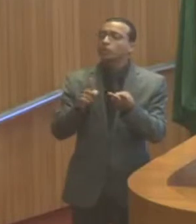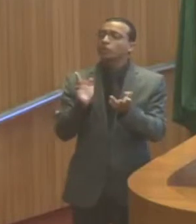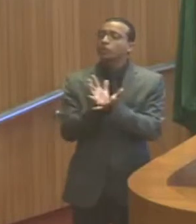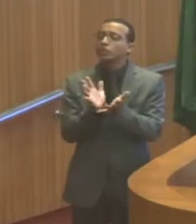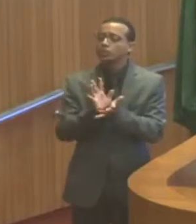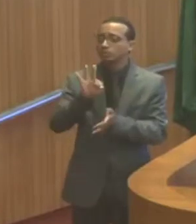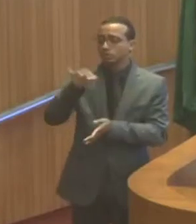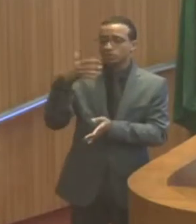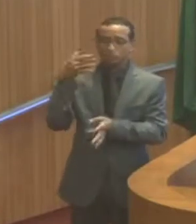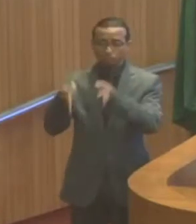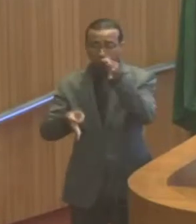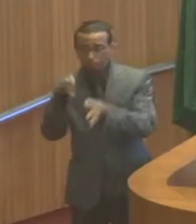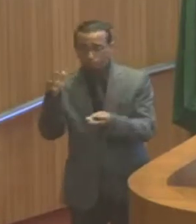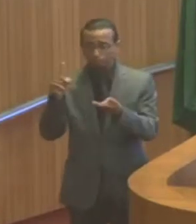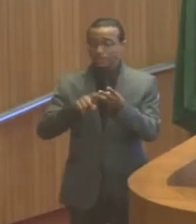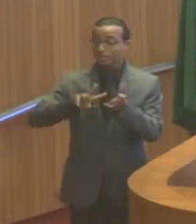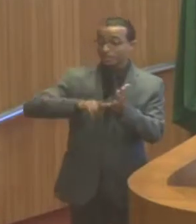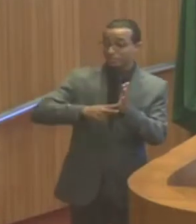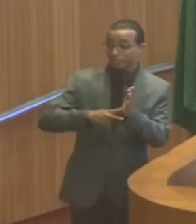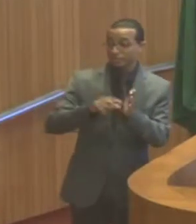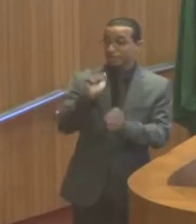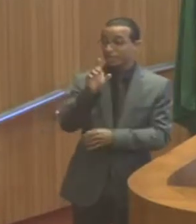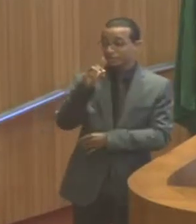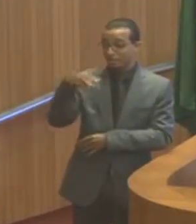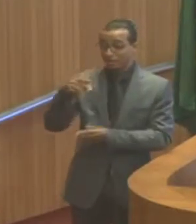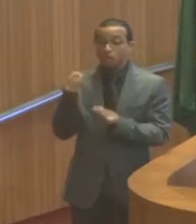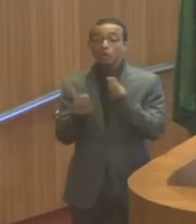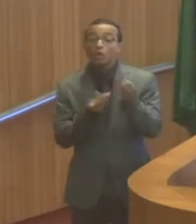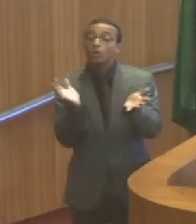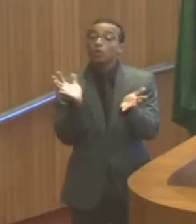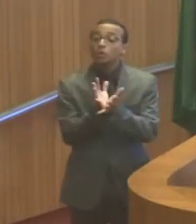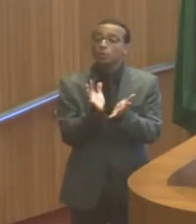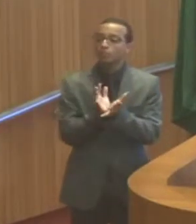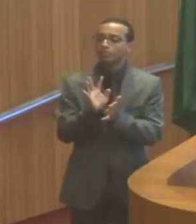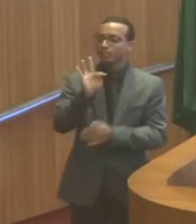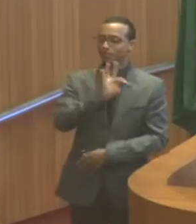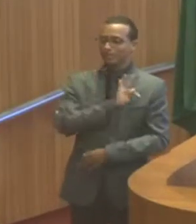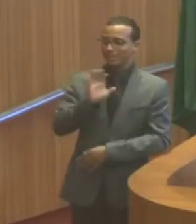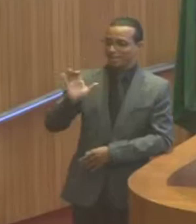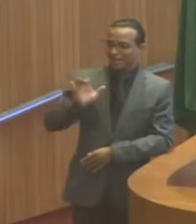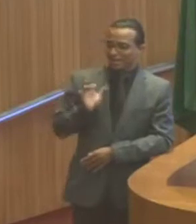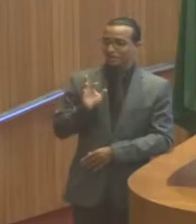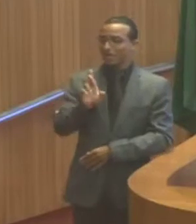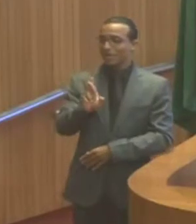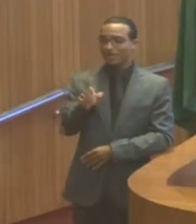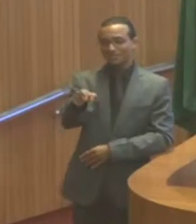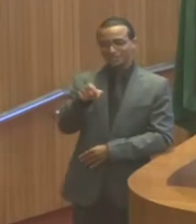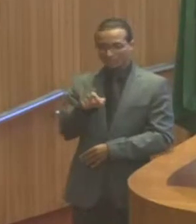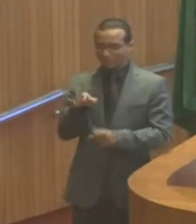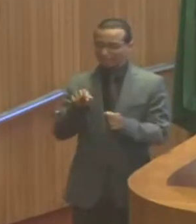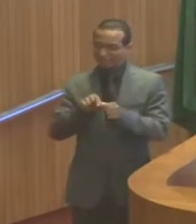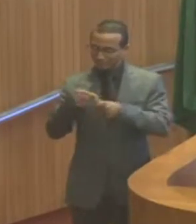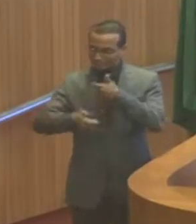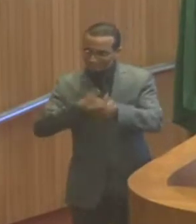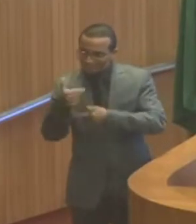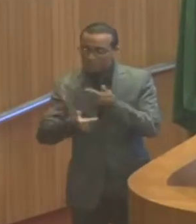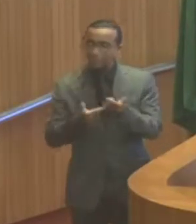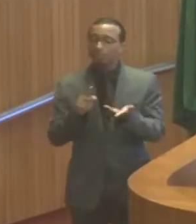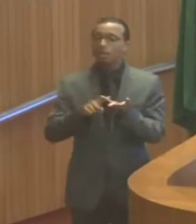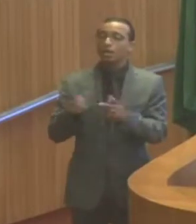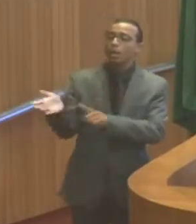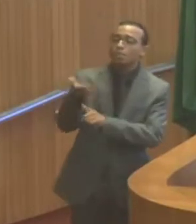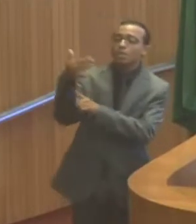administradores, dos sindicatos técnicos de radiologia do Estado do Maranhão. Levantamos a bandeira de luta dos militares.